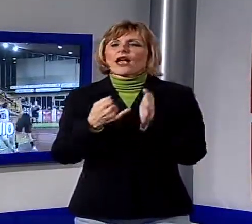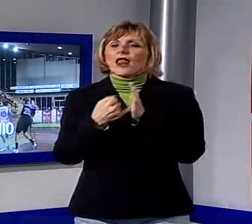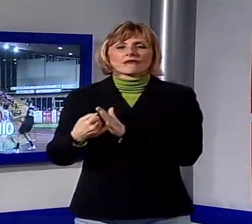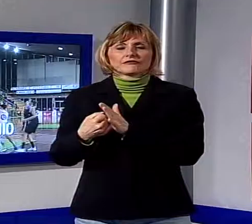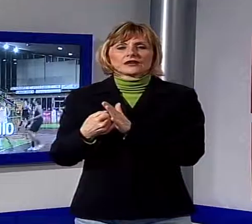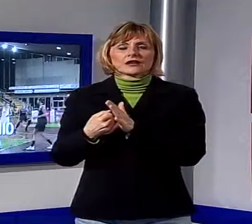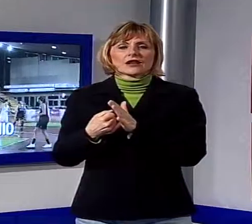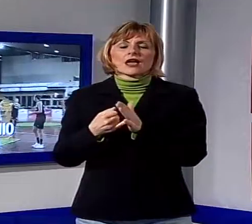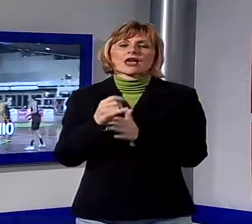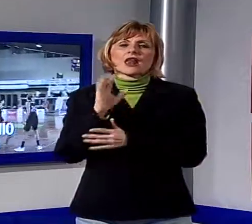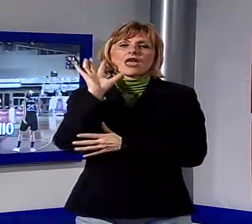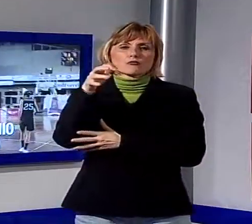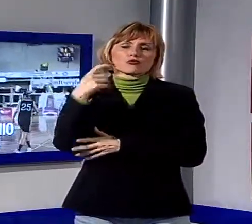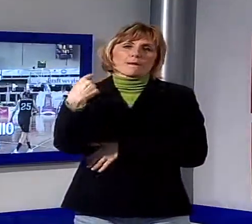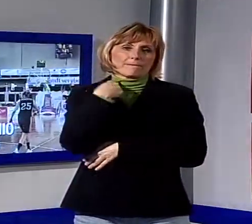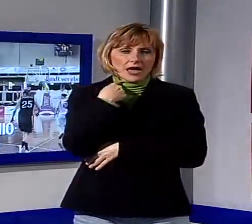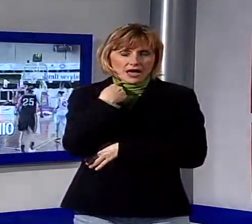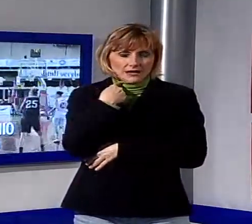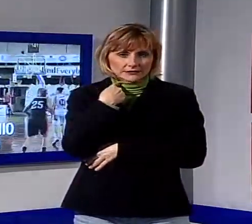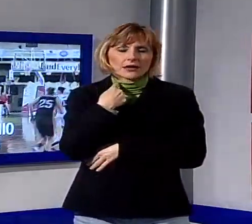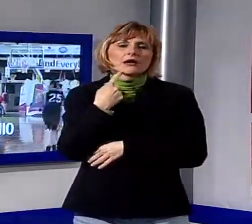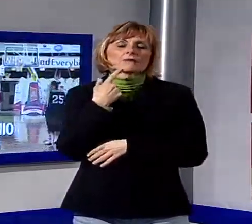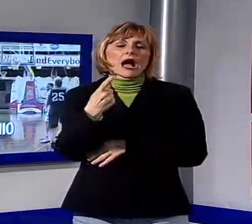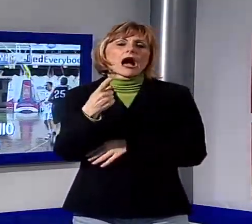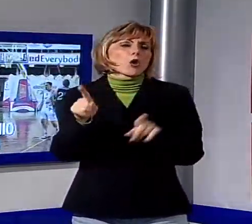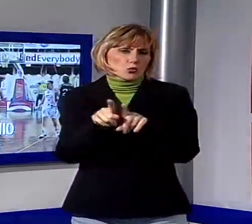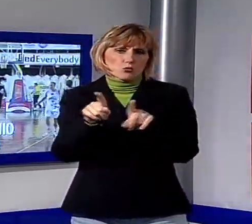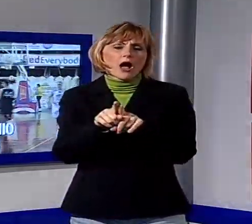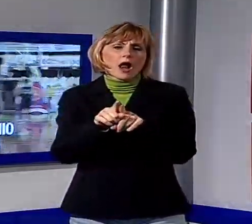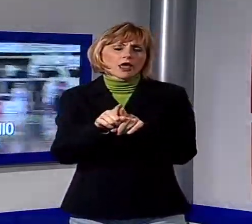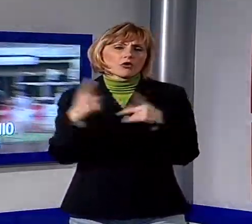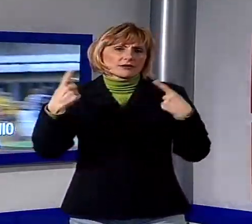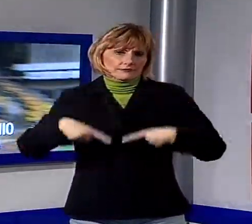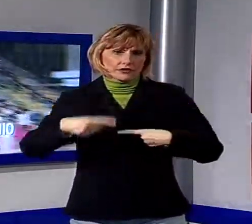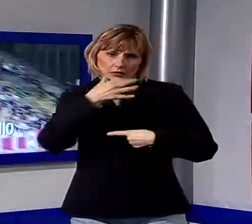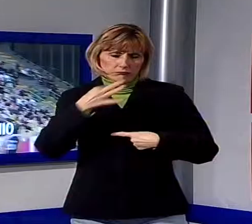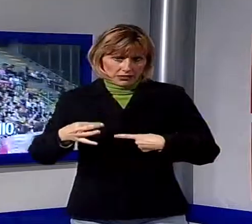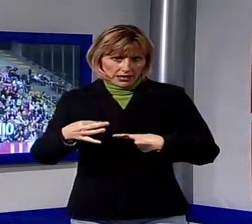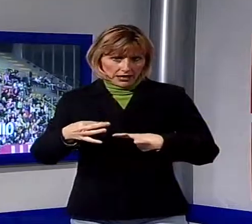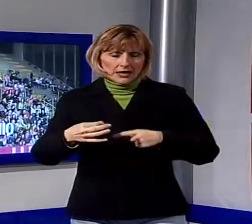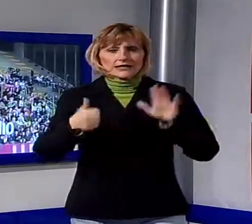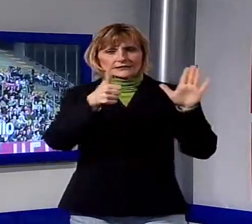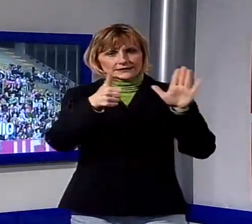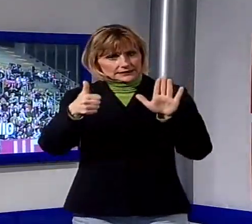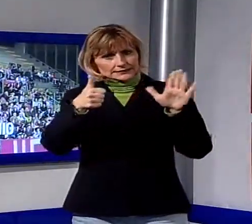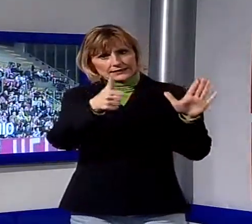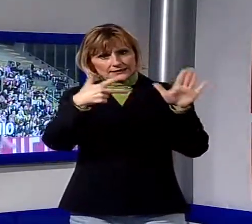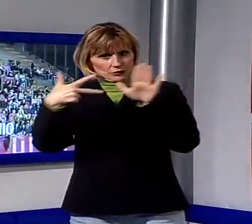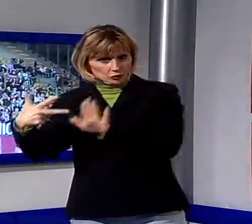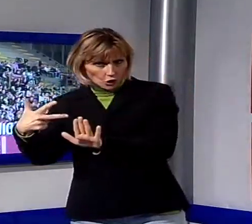ma Lemura brilla, finisce 68 a 66 grazie ad un canestro sulla sirena finale, la sfida al palatagliate tra Lucca e le